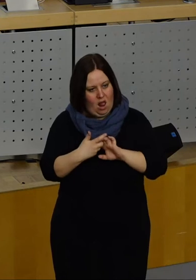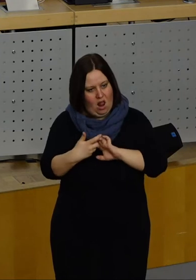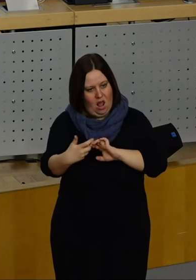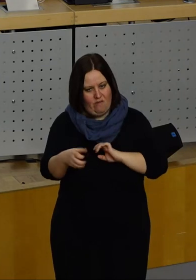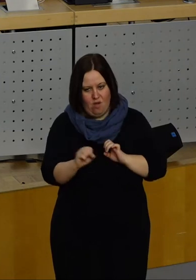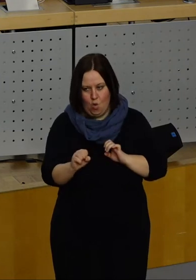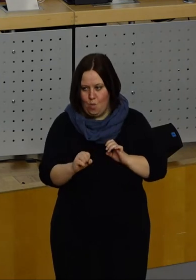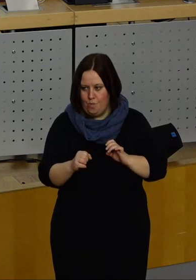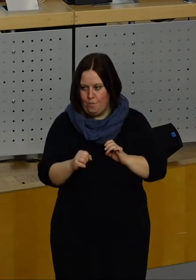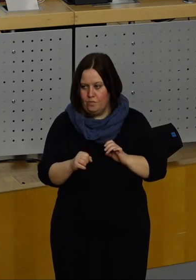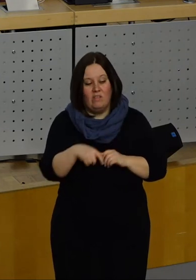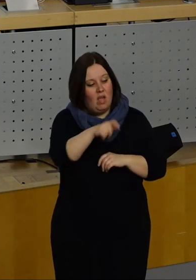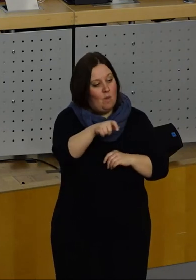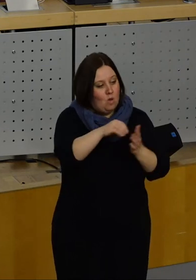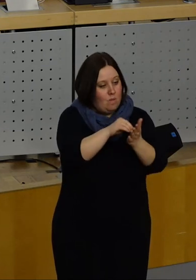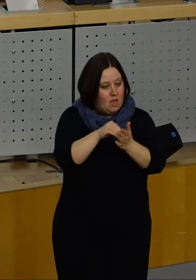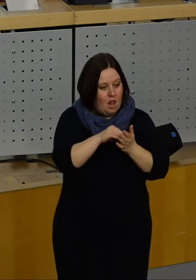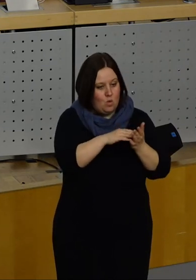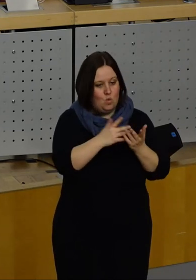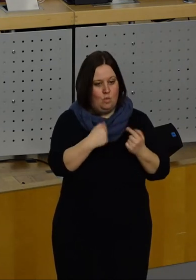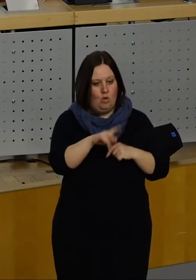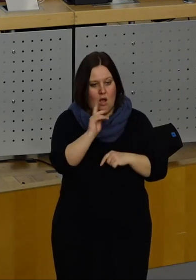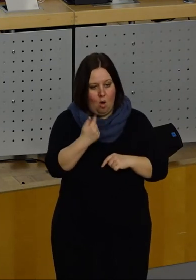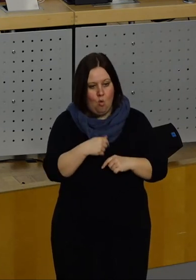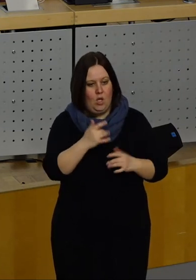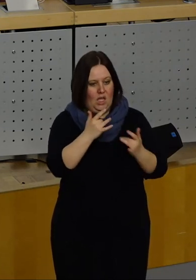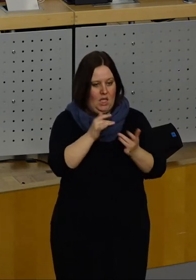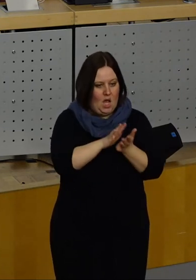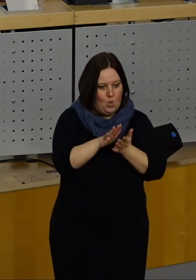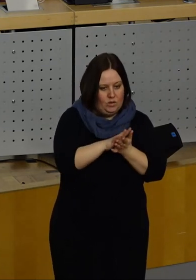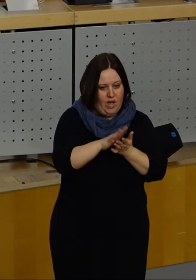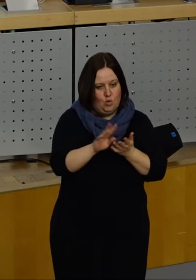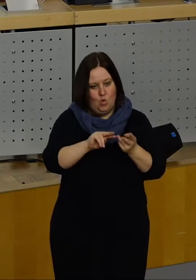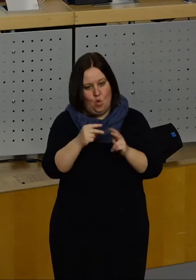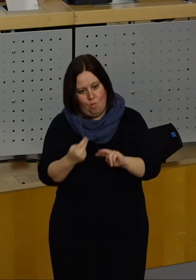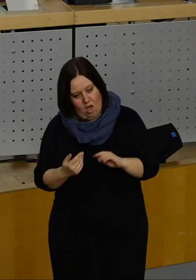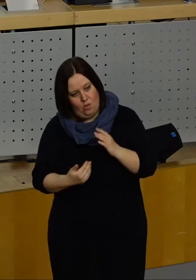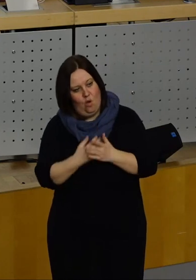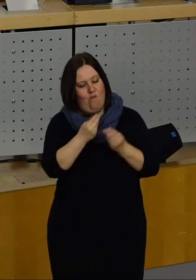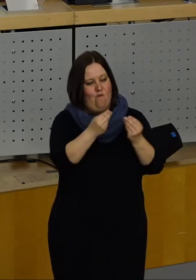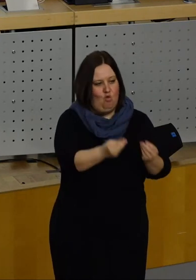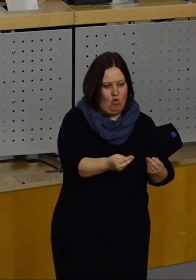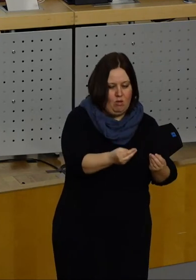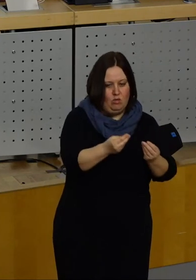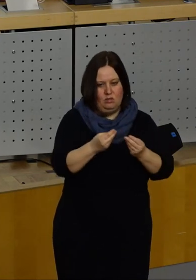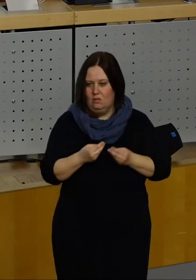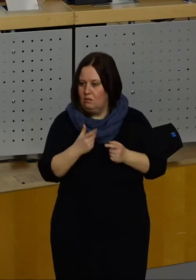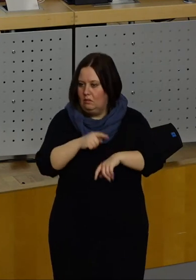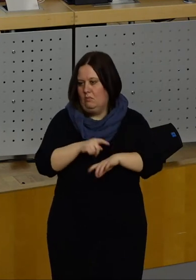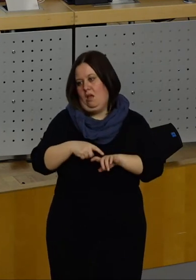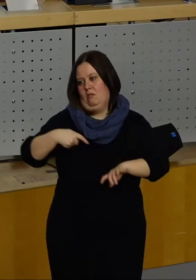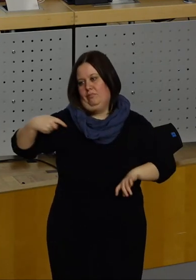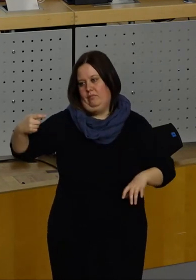dauern, ist die Bürgerbeteiligung, das Auswerten von Kritik, das Umplanen, das Wiedervorstellen usw. Das ist die Zeit.